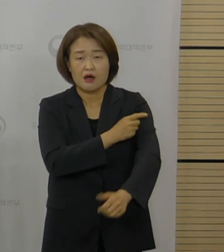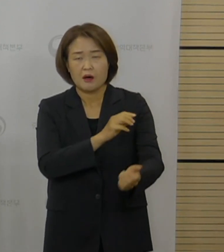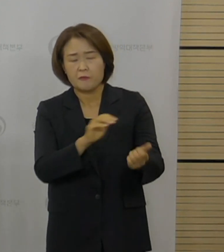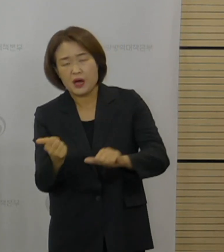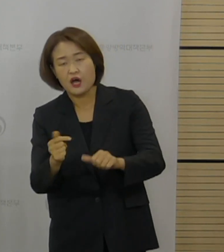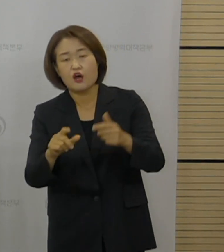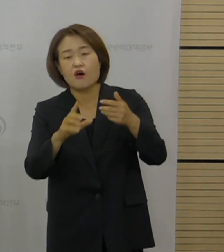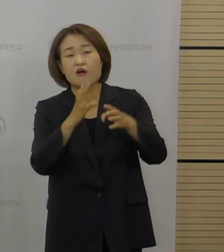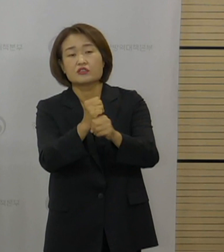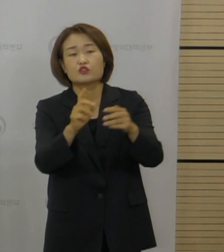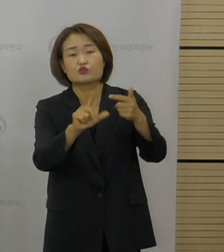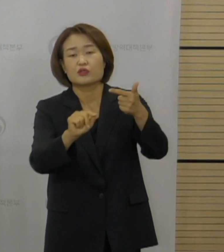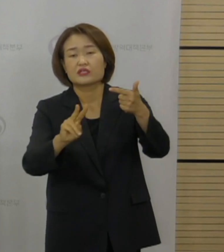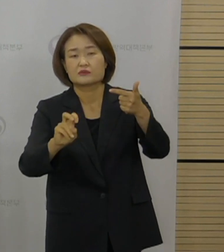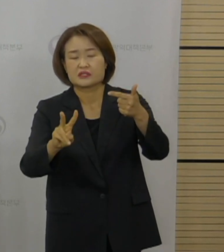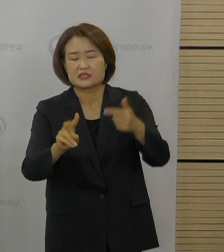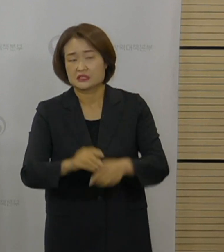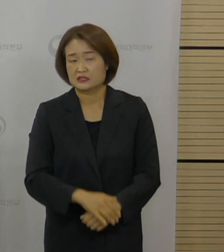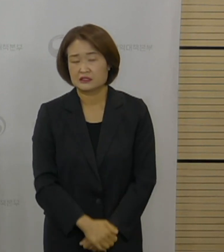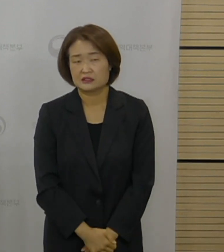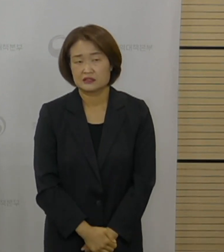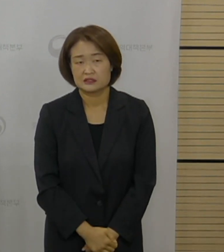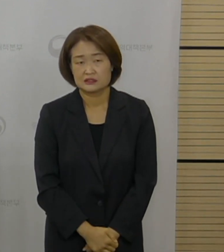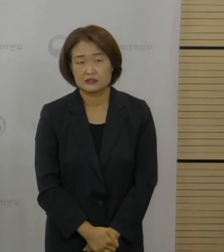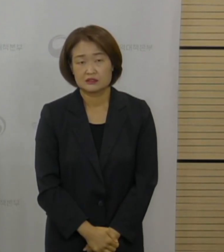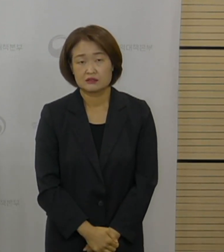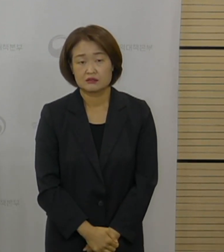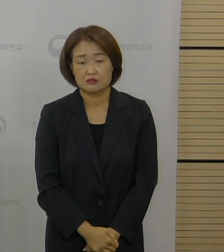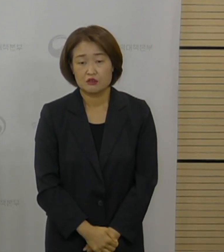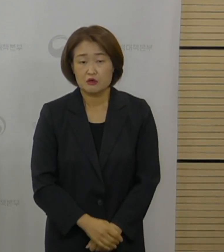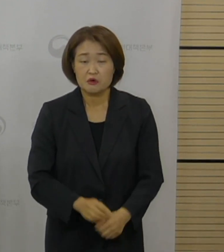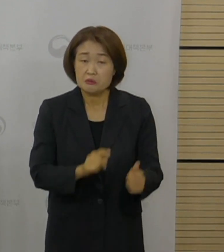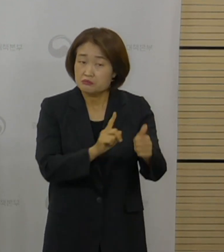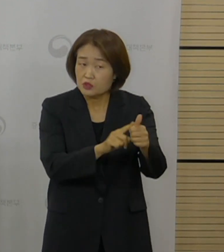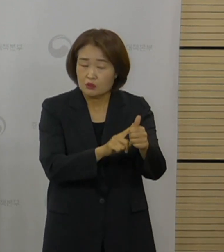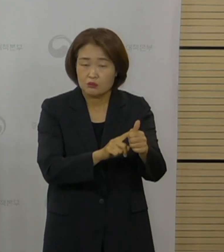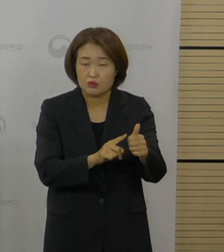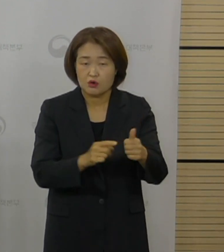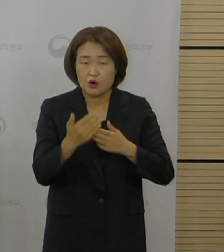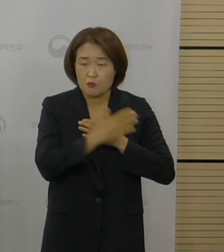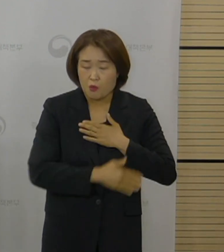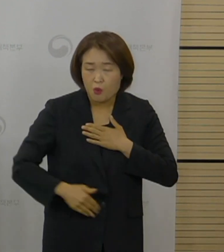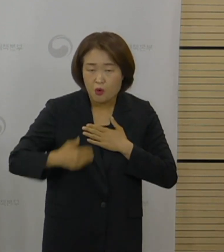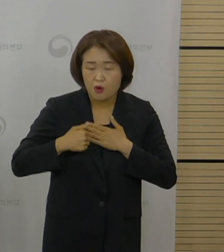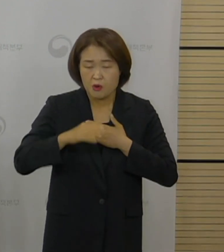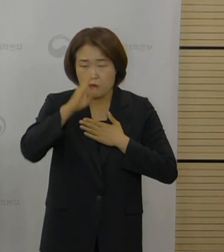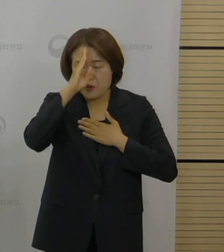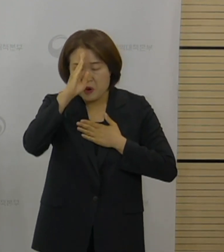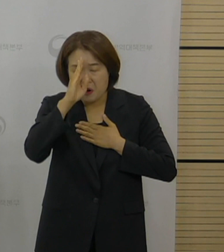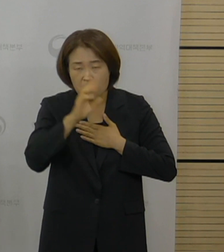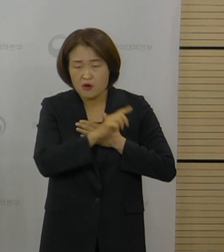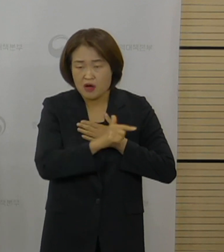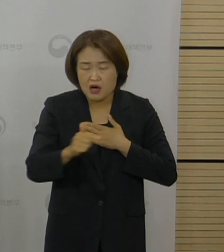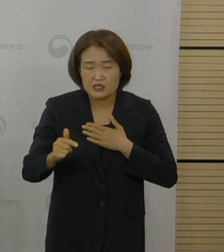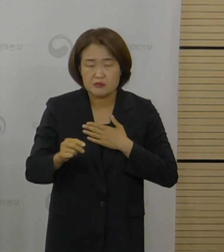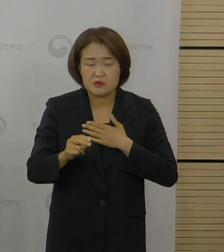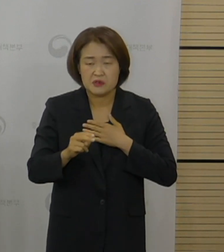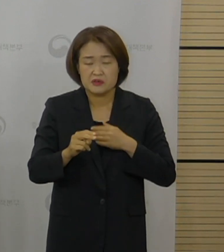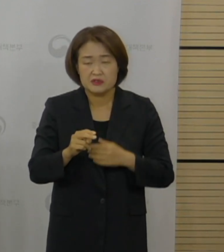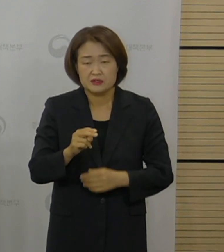6월 21일입니다. 특별하게 질환이 심해지고 앓는 상태에서